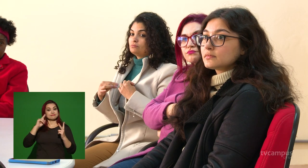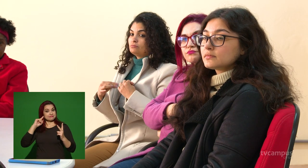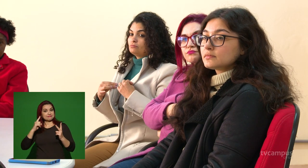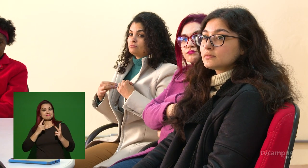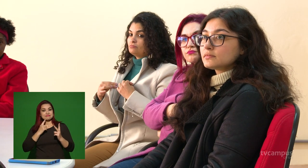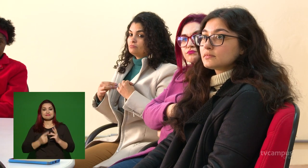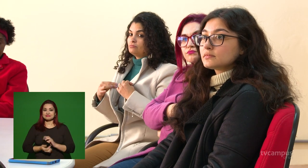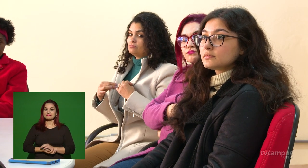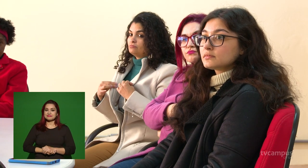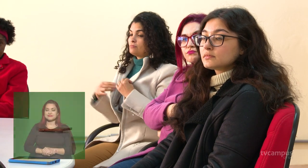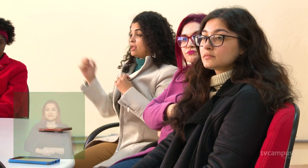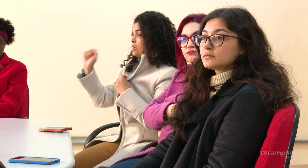surdo.